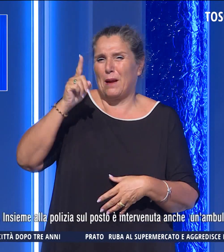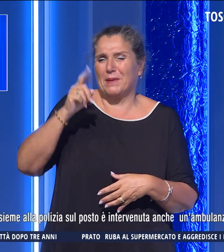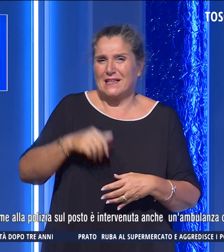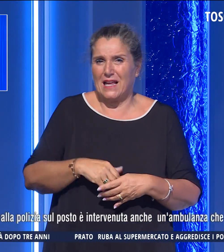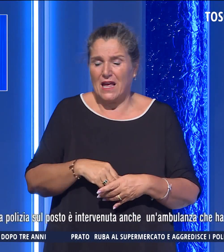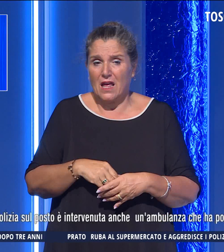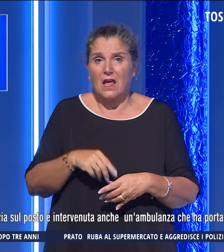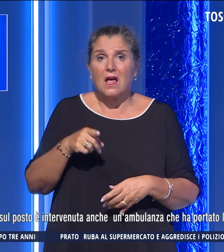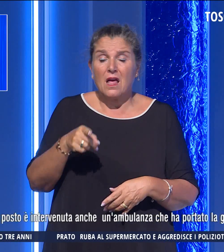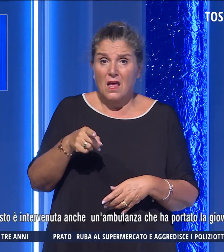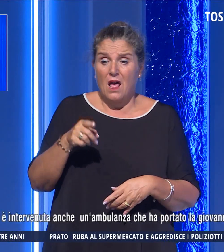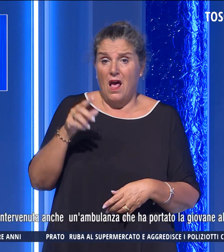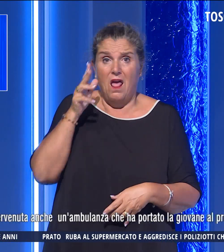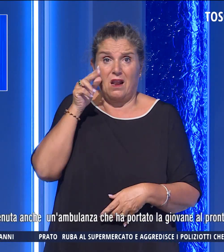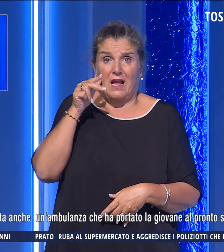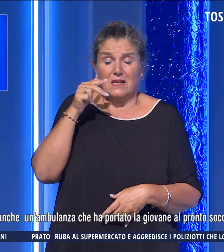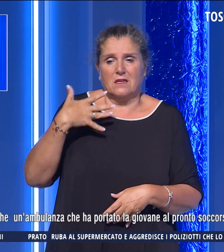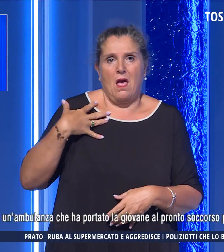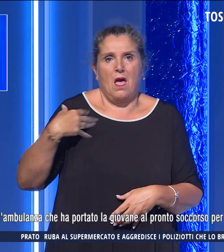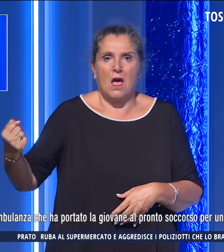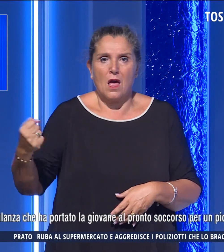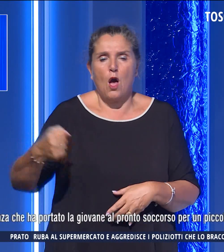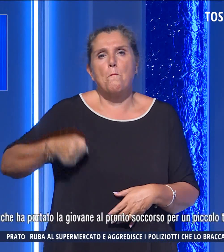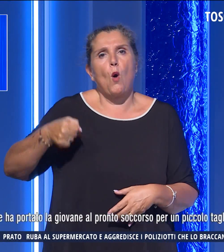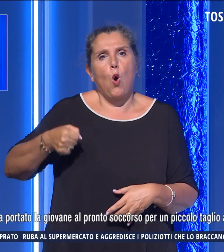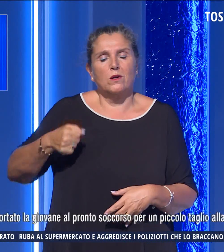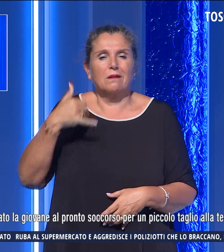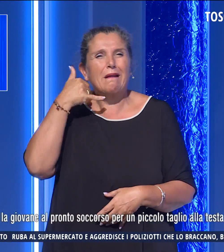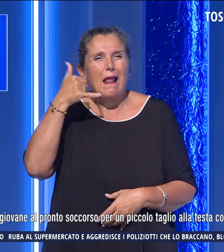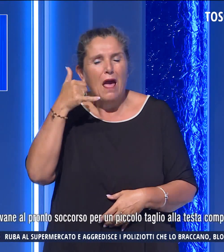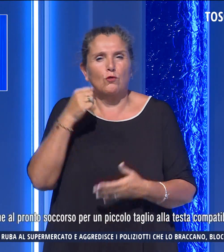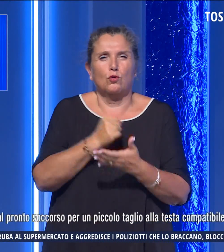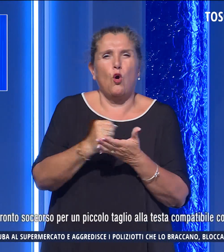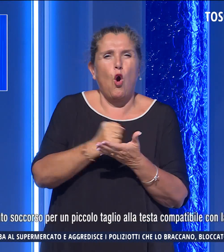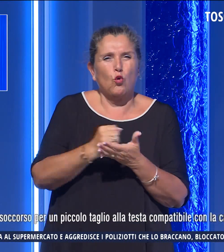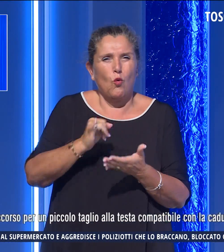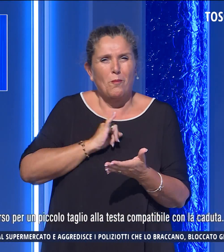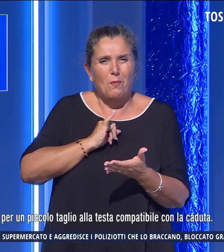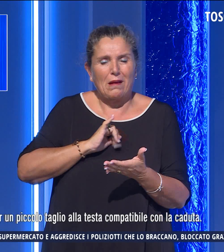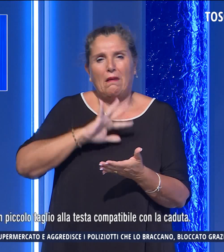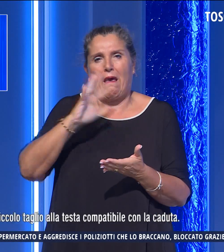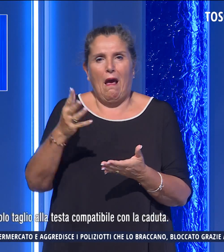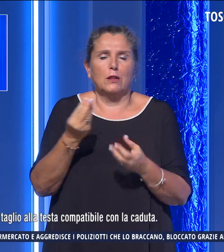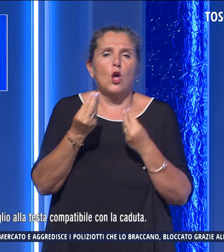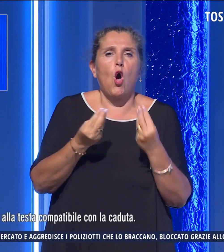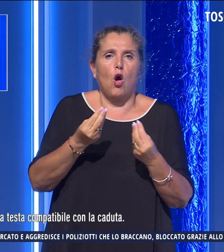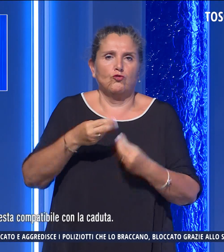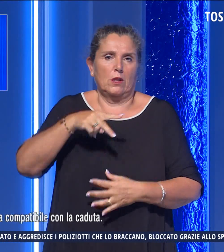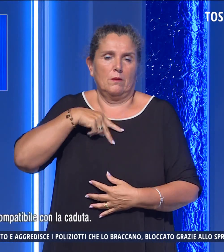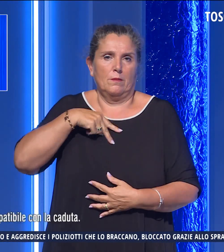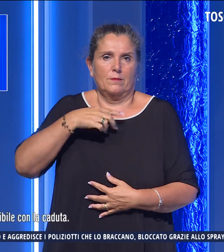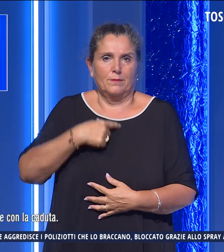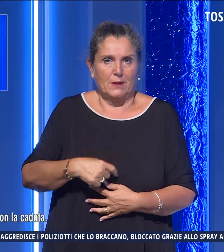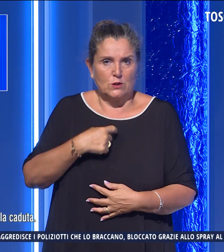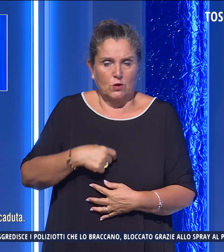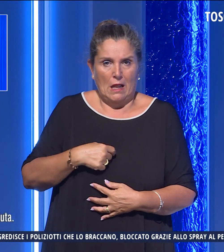Alla ventenne è stata portata via la borsa con telefono, documenti e altri effetti personali mentre